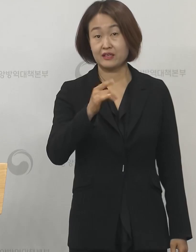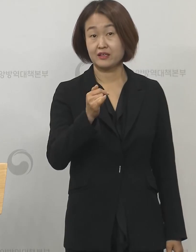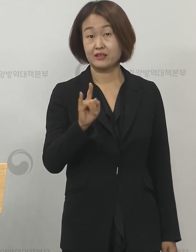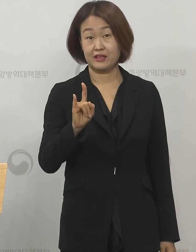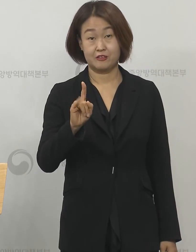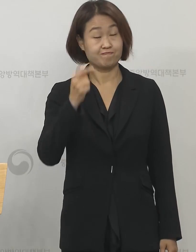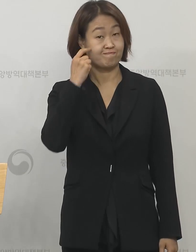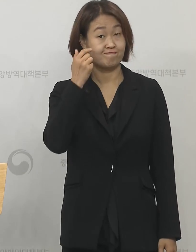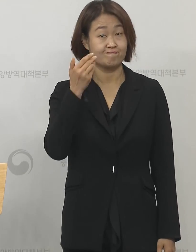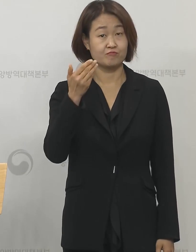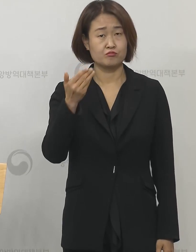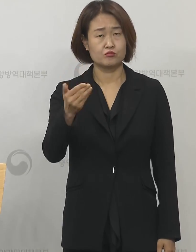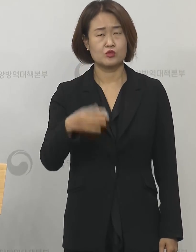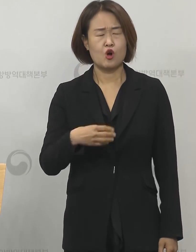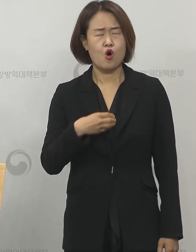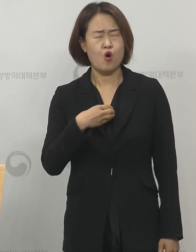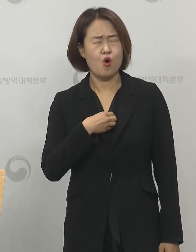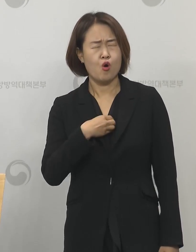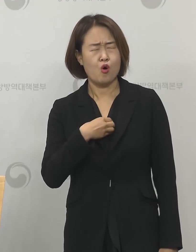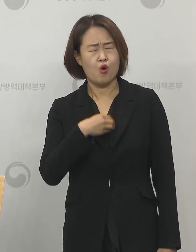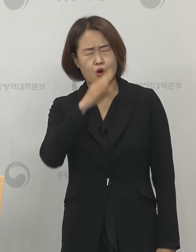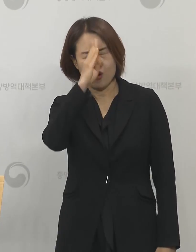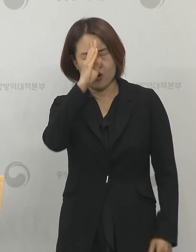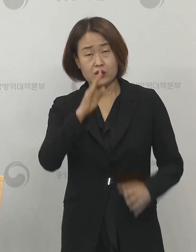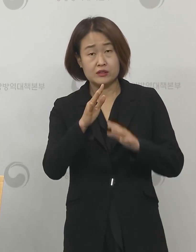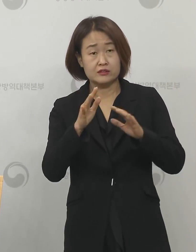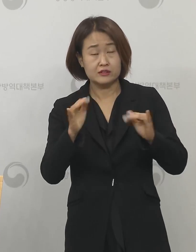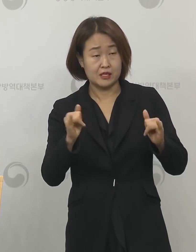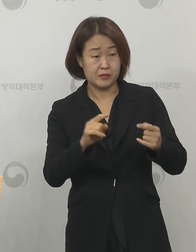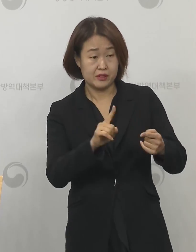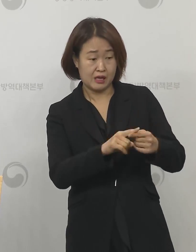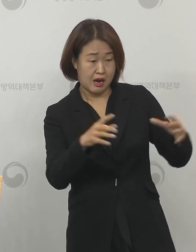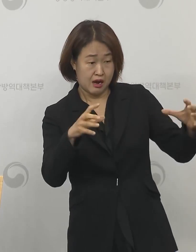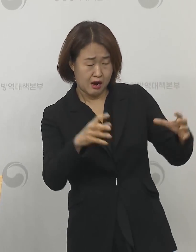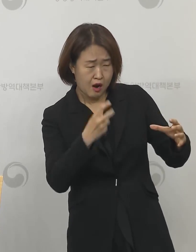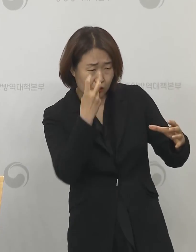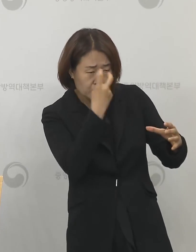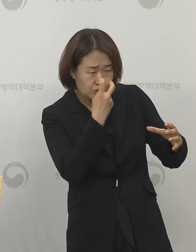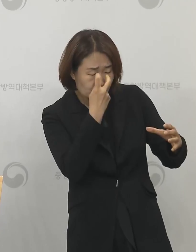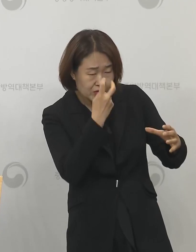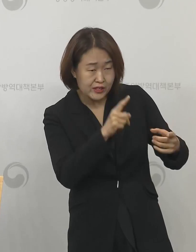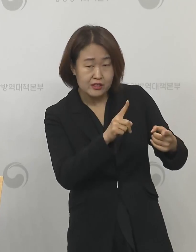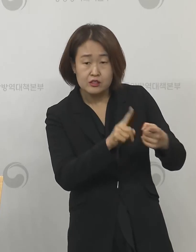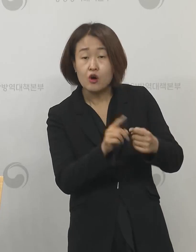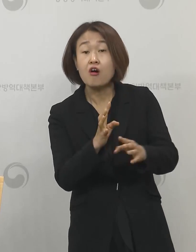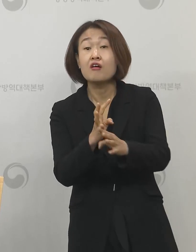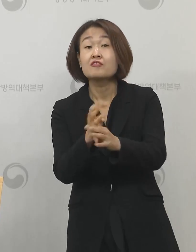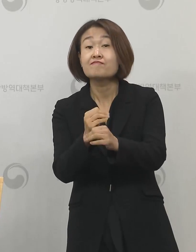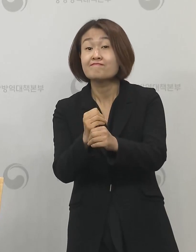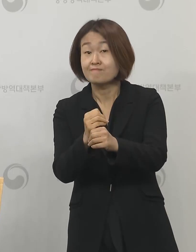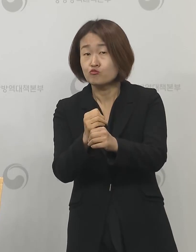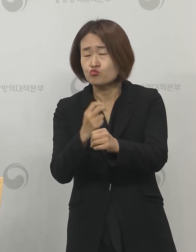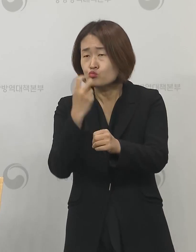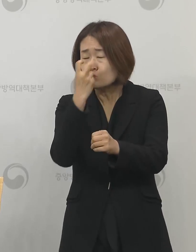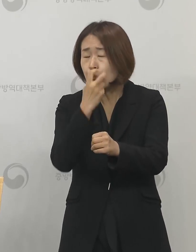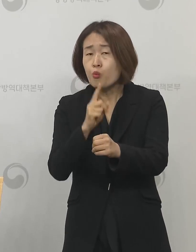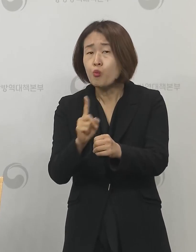고염군을 대상으로 한 전수조사는 언제쯤 실시하는 걸로 검토하고 있는지